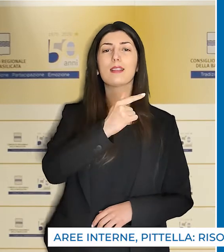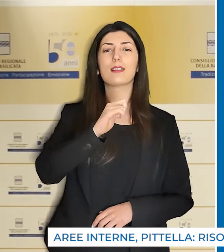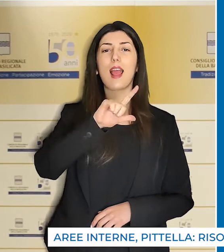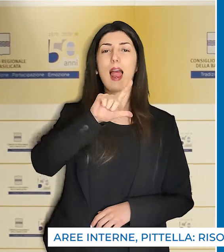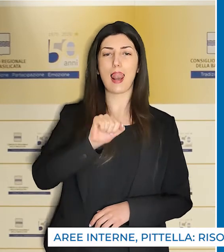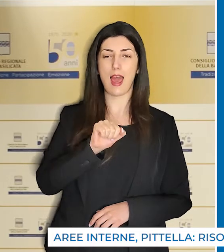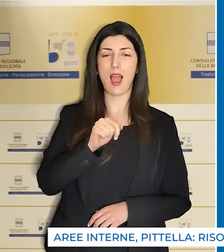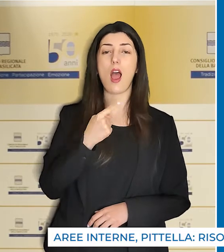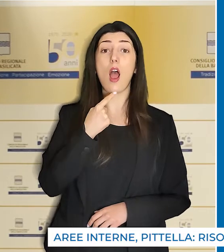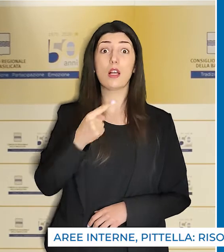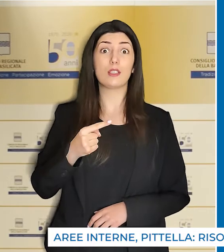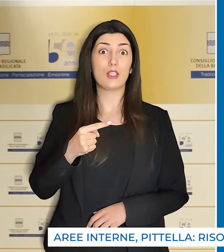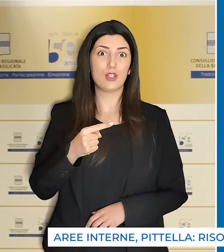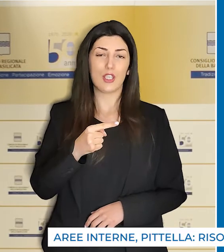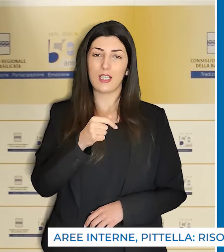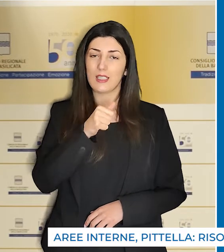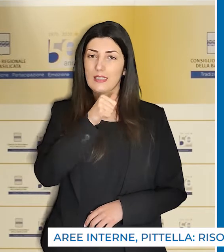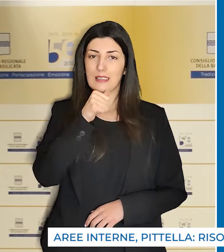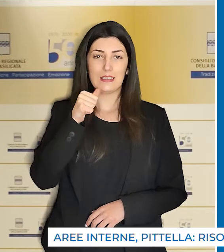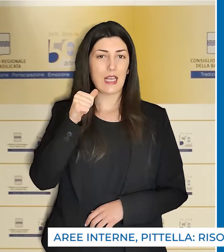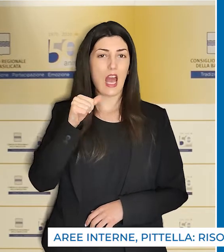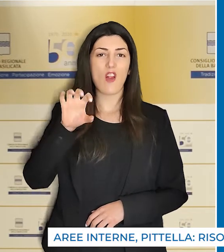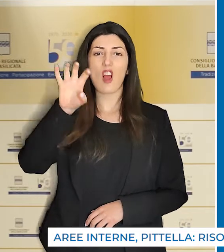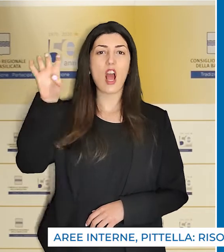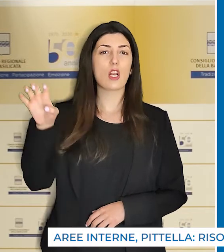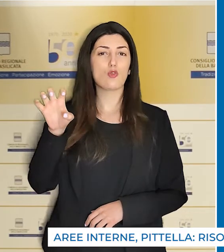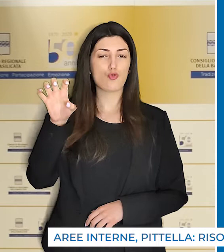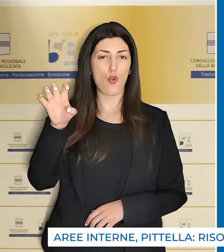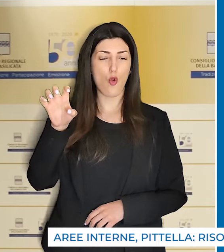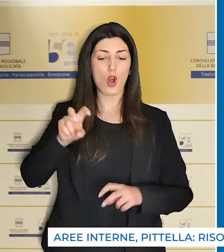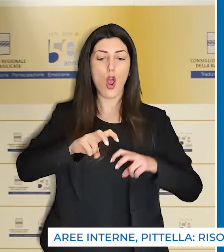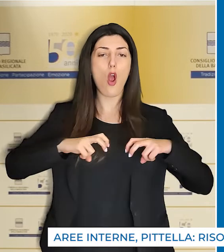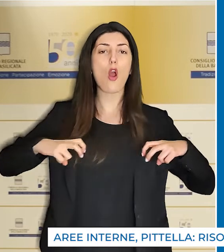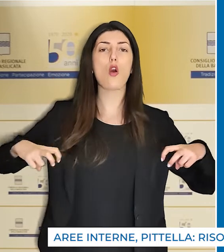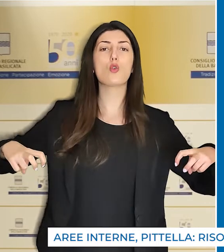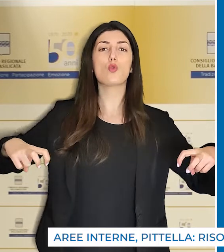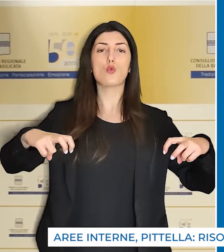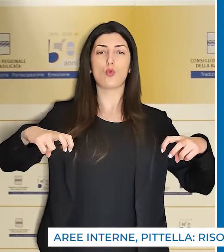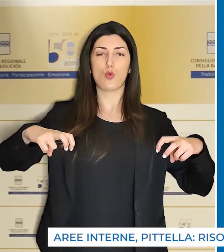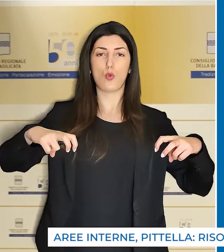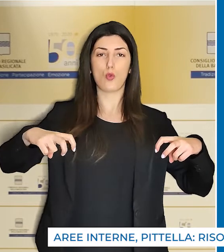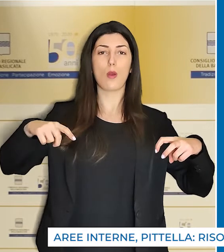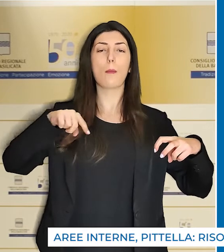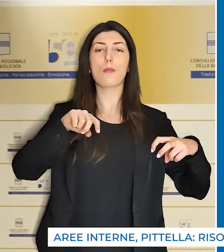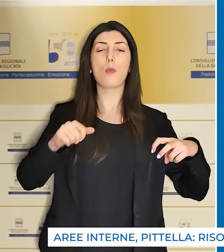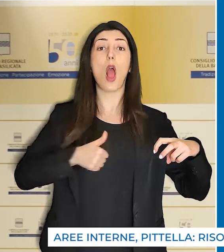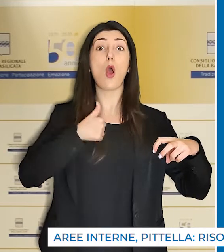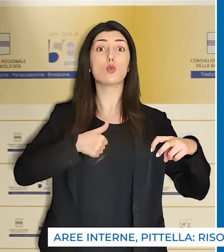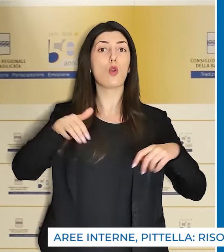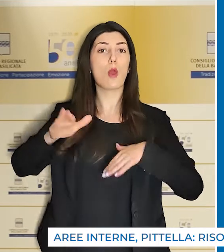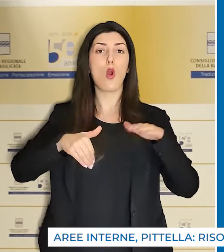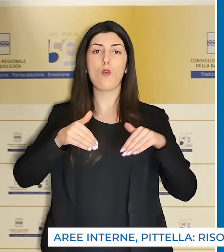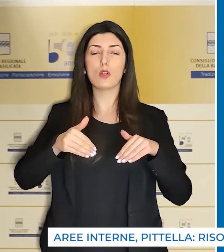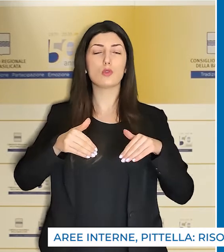il quale è indispensabile che la regione convochi un tavolo delle autonomie per costruire un piano d